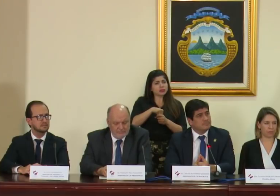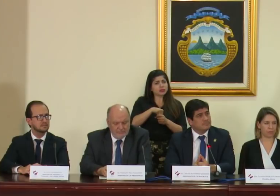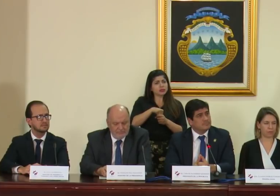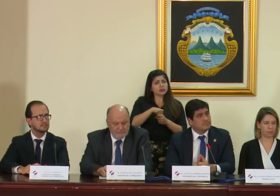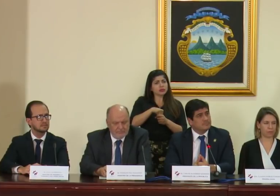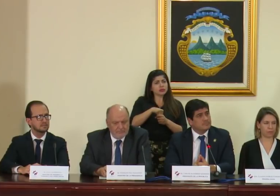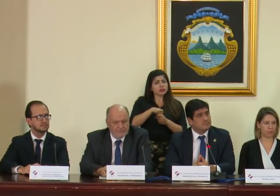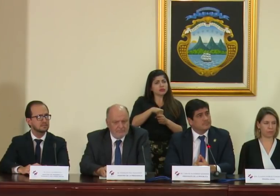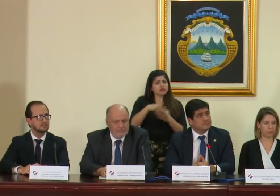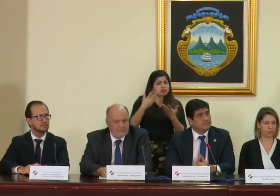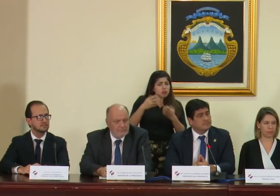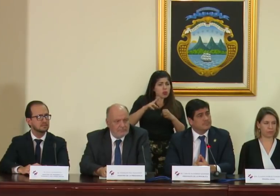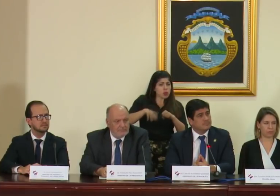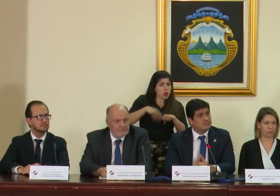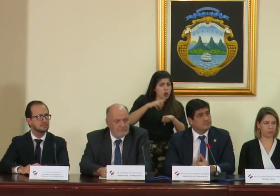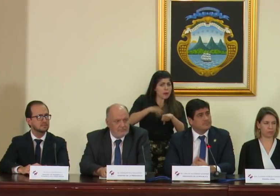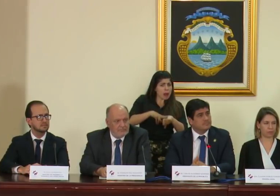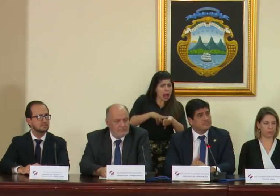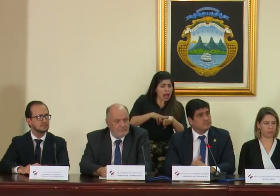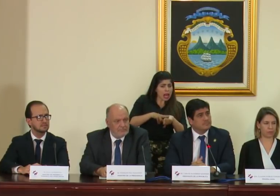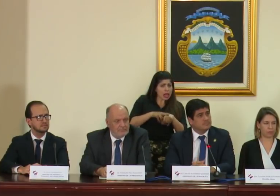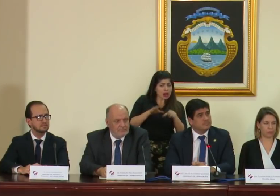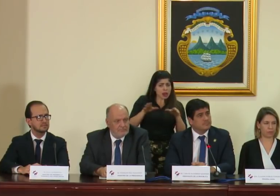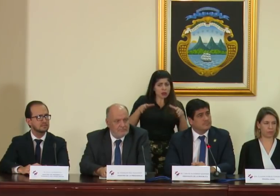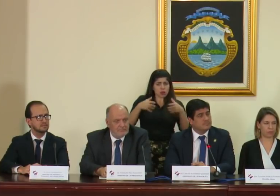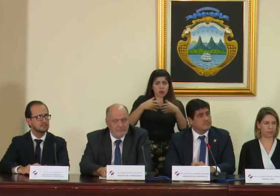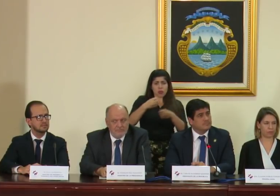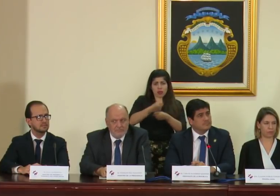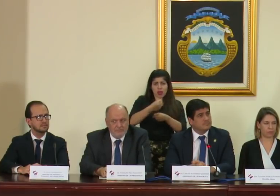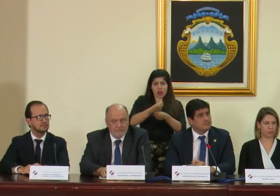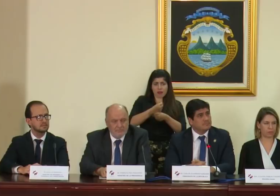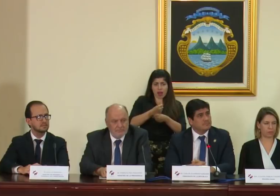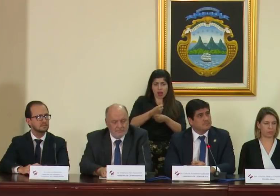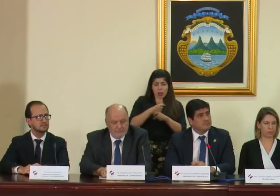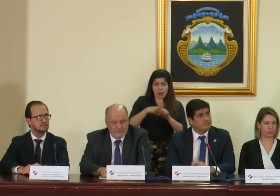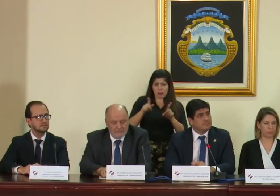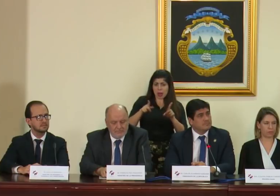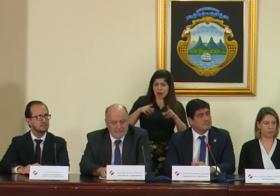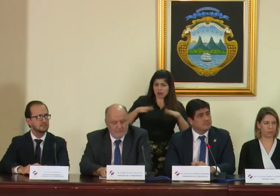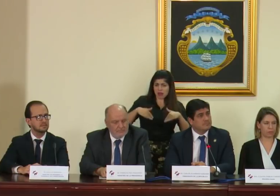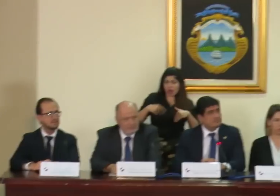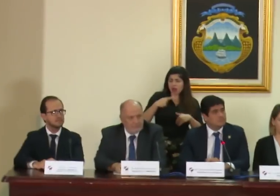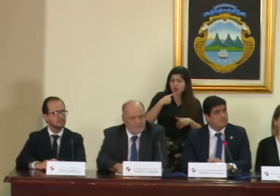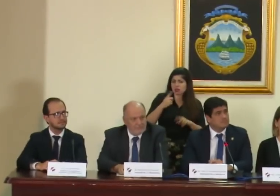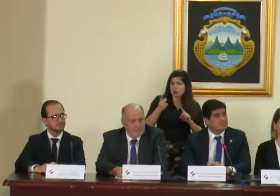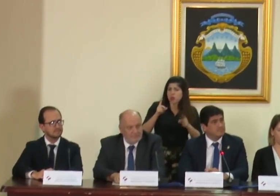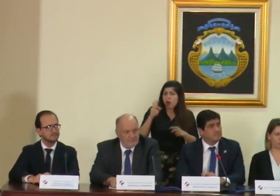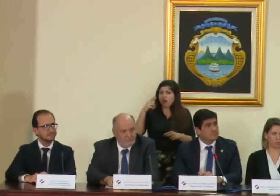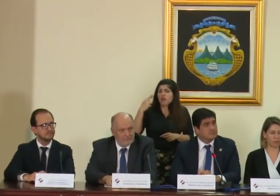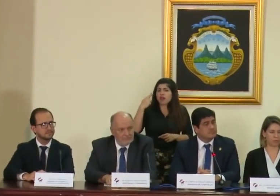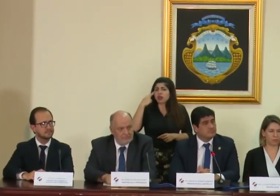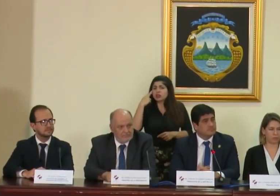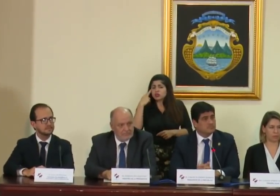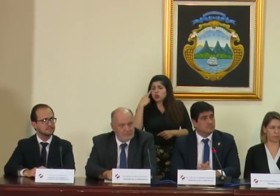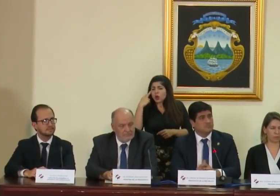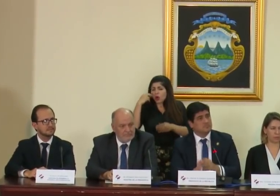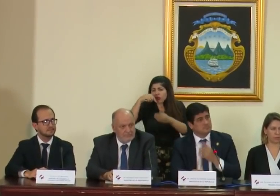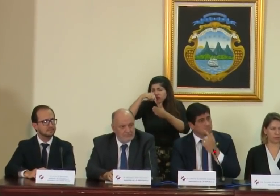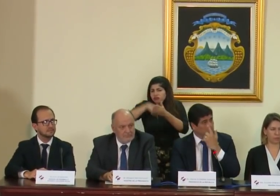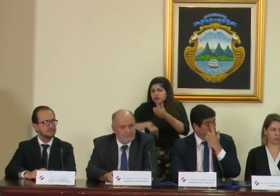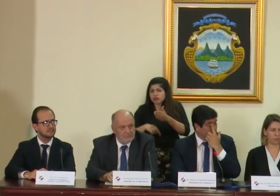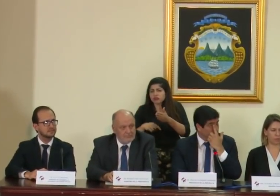es normal en un cuerpo colegiado, y no nos ha dicho cuáles han sido las razones de fondo